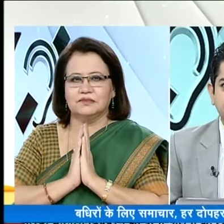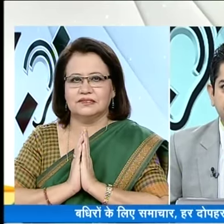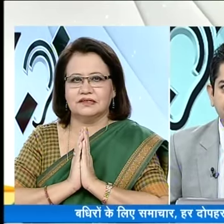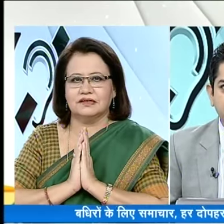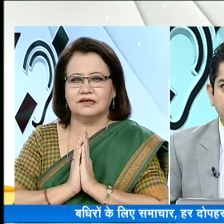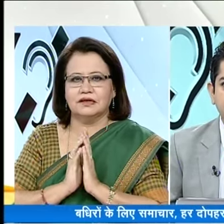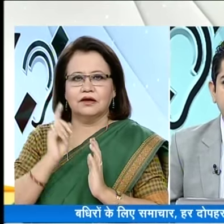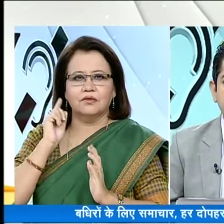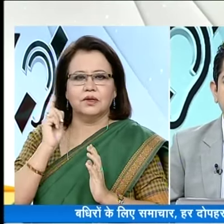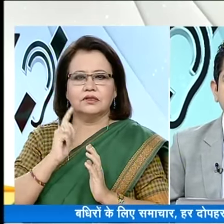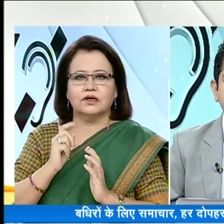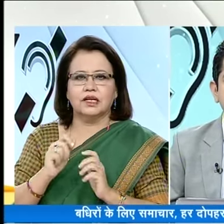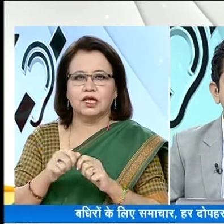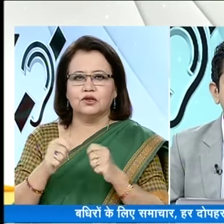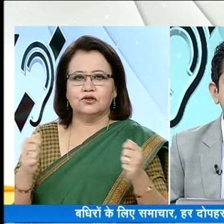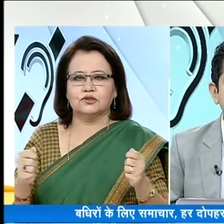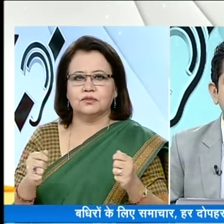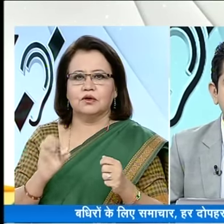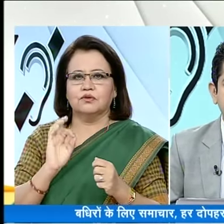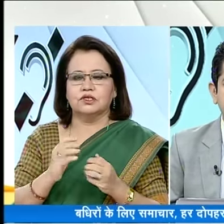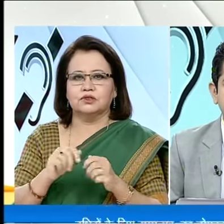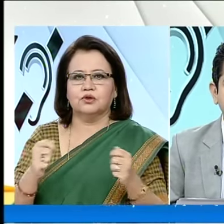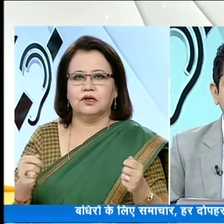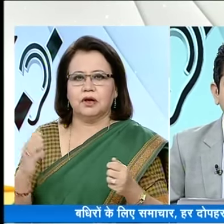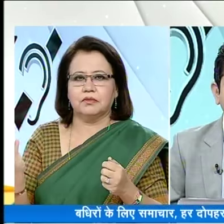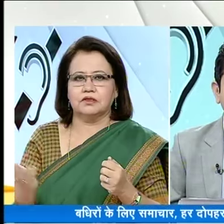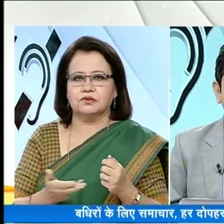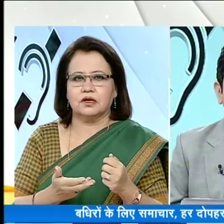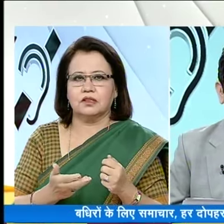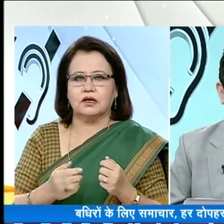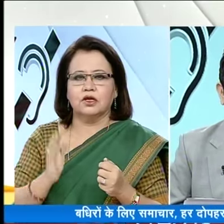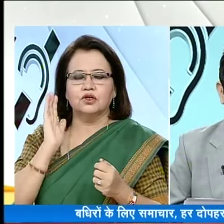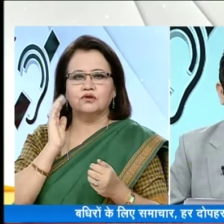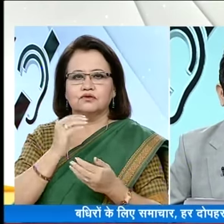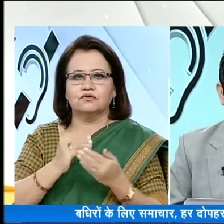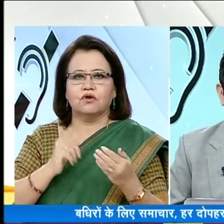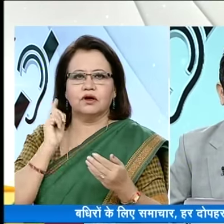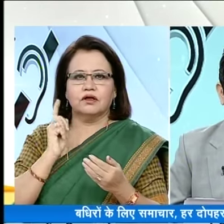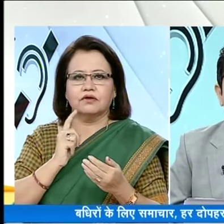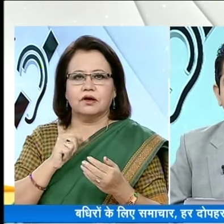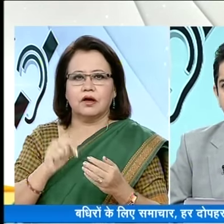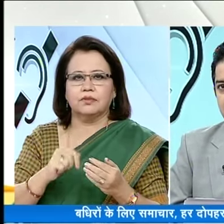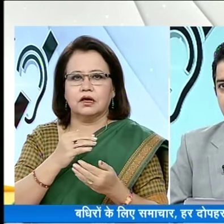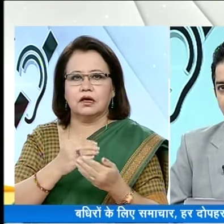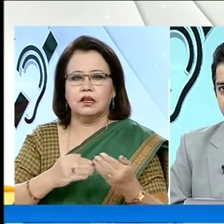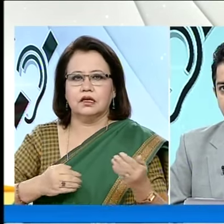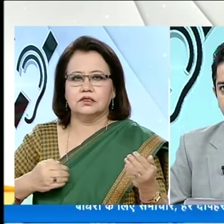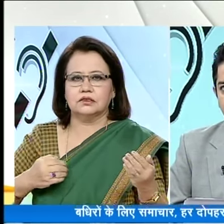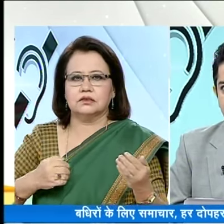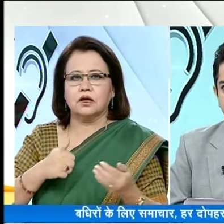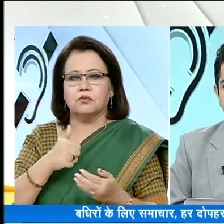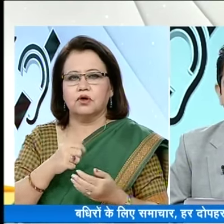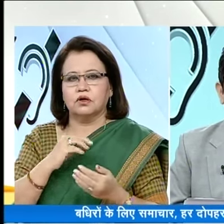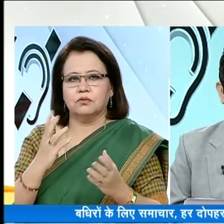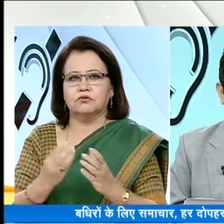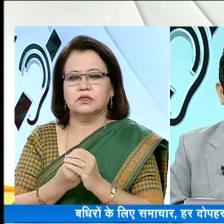नमस्कार, बधिरों के लिए खबरों के विशेश बुलिटिन में आपका स्वागत है News for Hearing Impaired में अब तक की ताजा और एहम